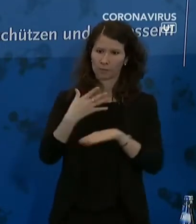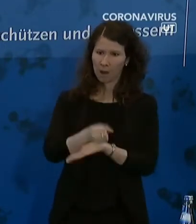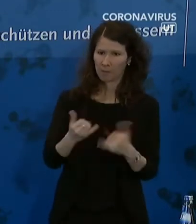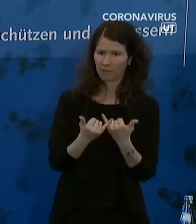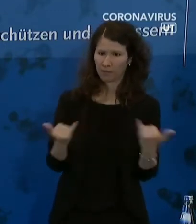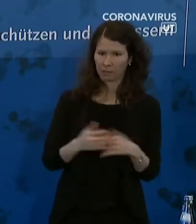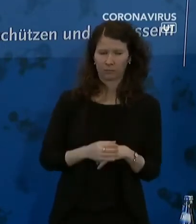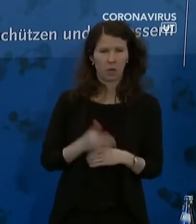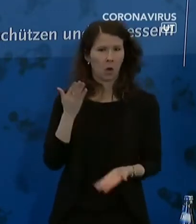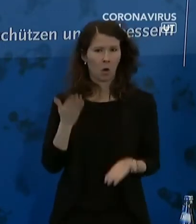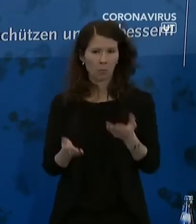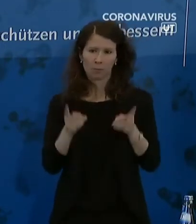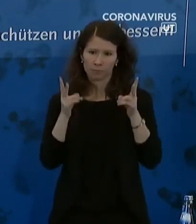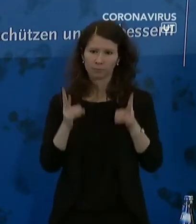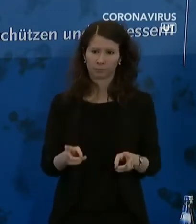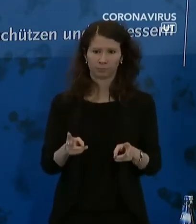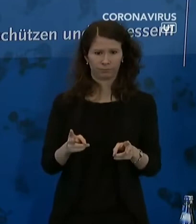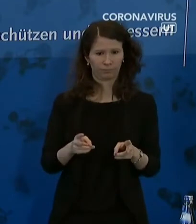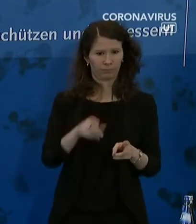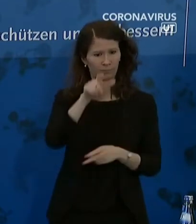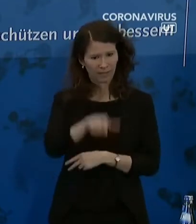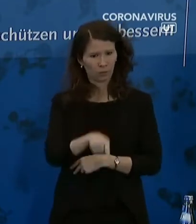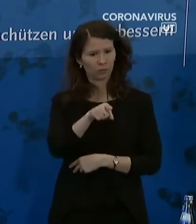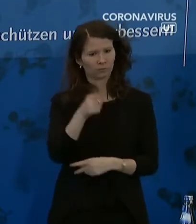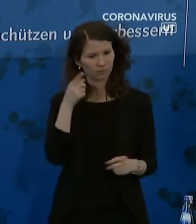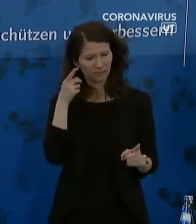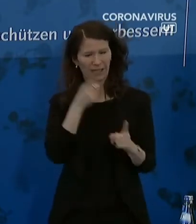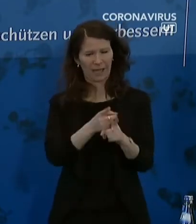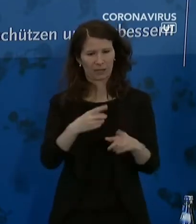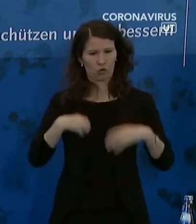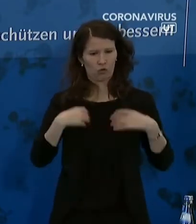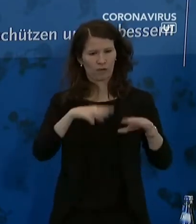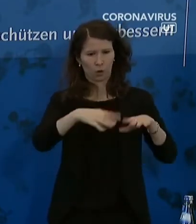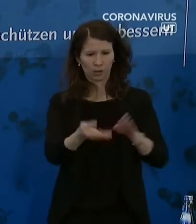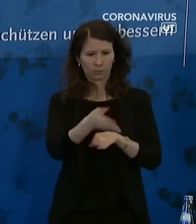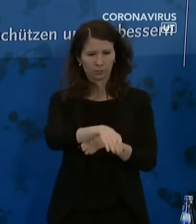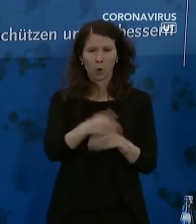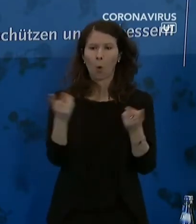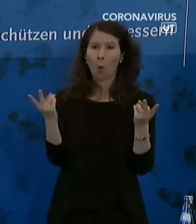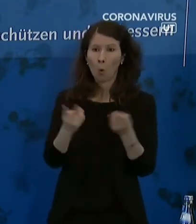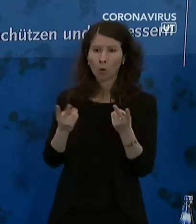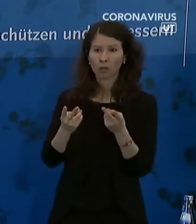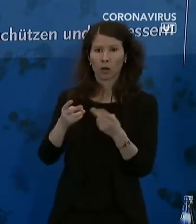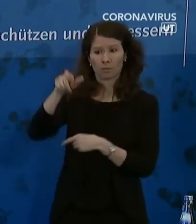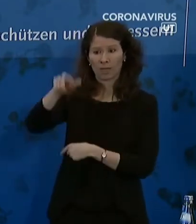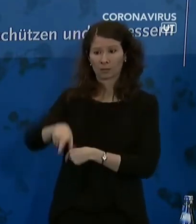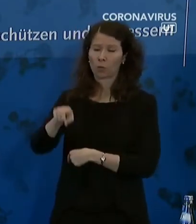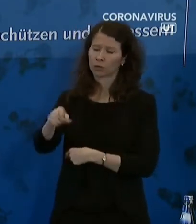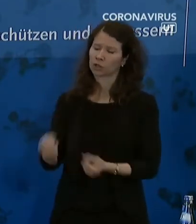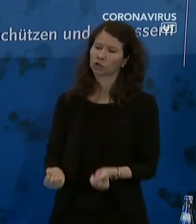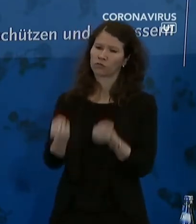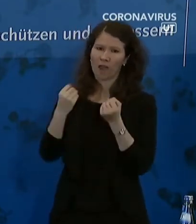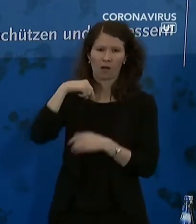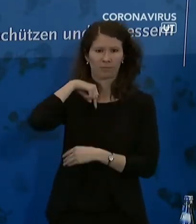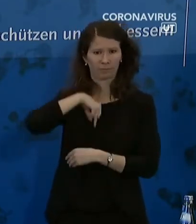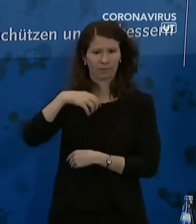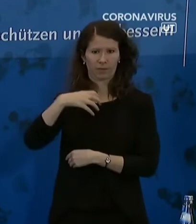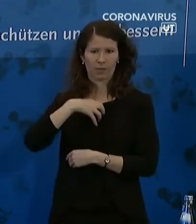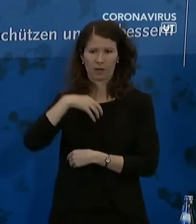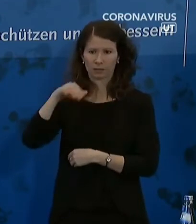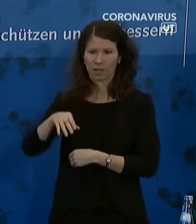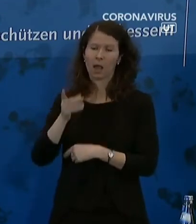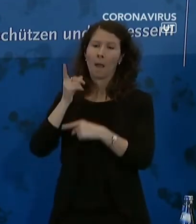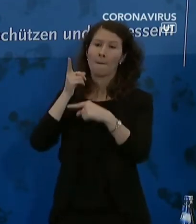werden, die direkt an Covid-19 gestorben sind, oder ob auch Fälle gezählt werden, in denen die Betroffenen schwere Grunderkrankungen hatten und